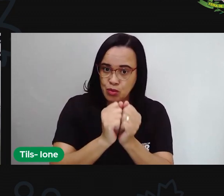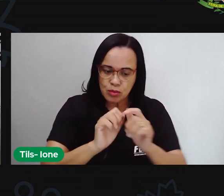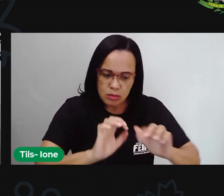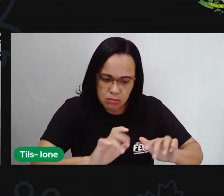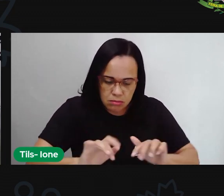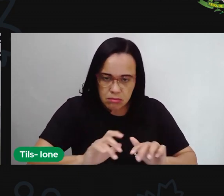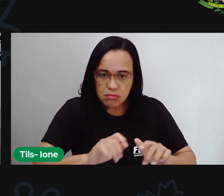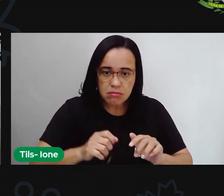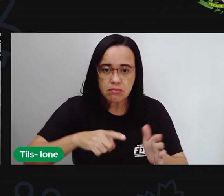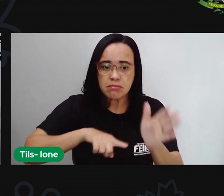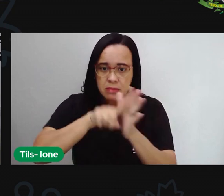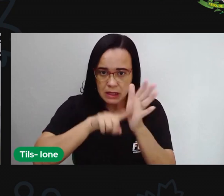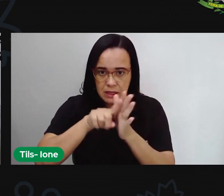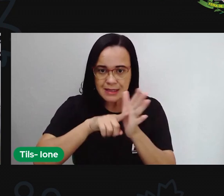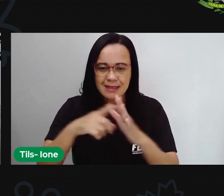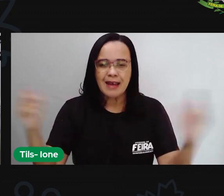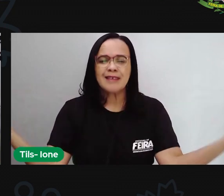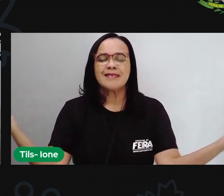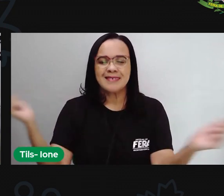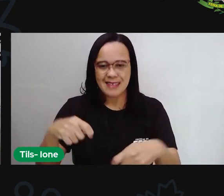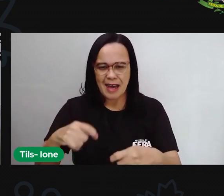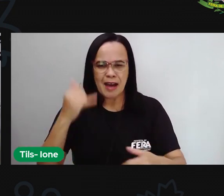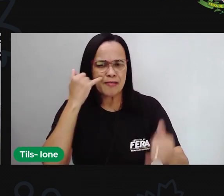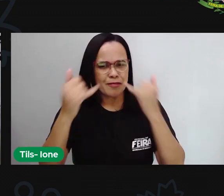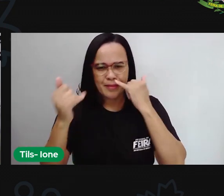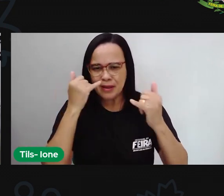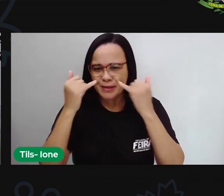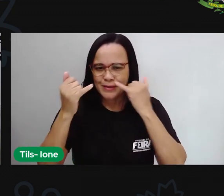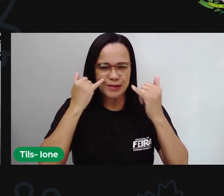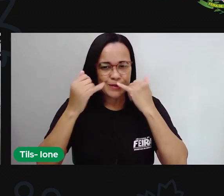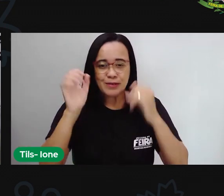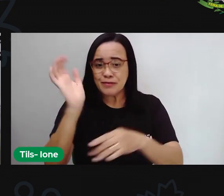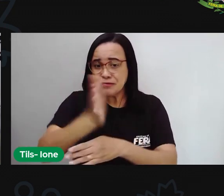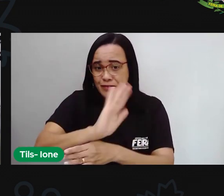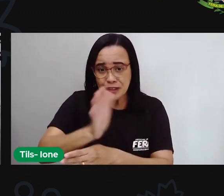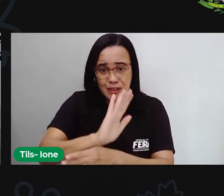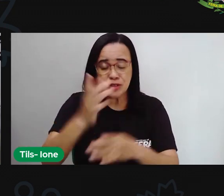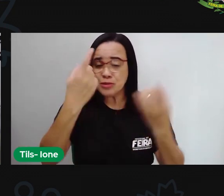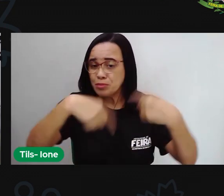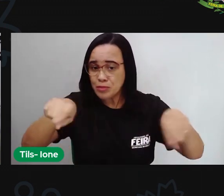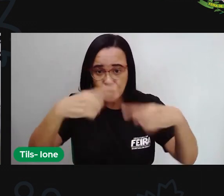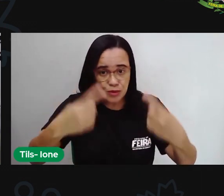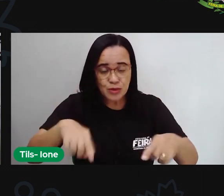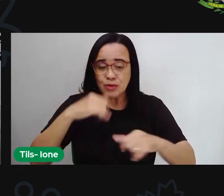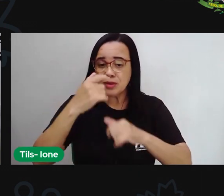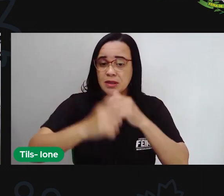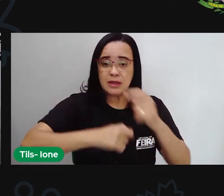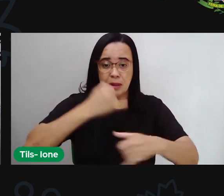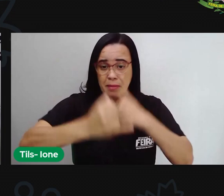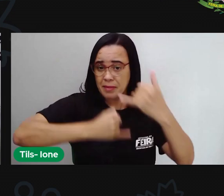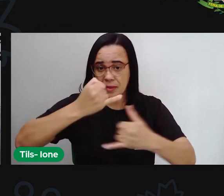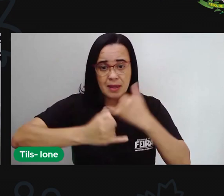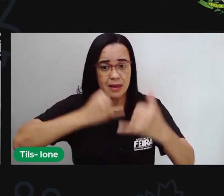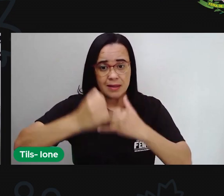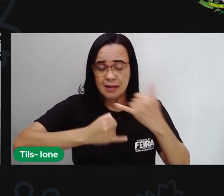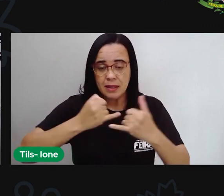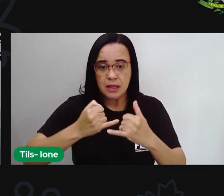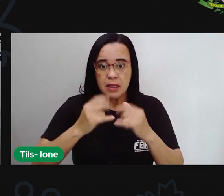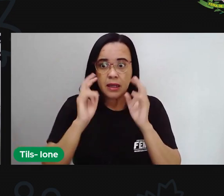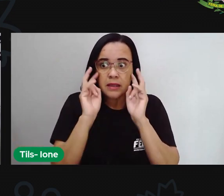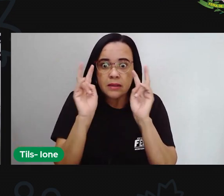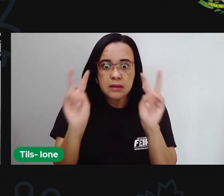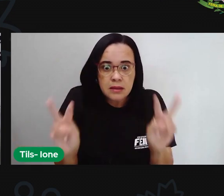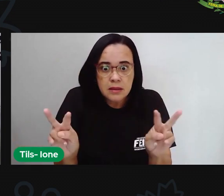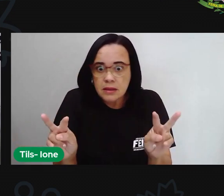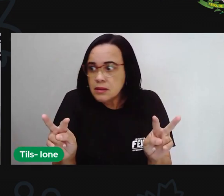e aproveitar tranquila informações filmes músicas jogos os olhos dela